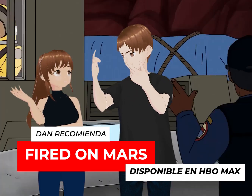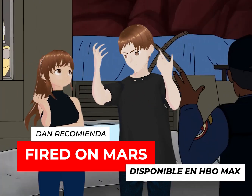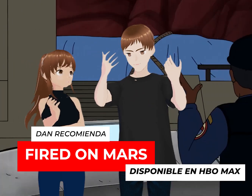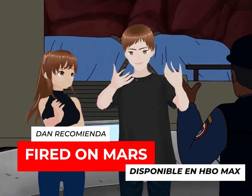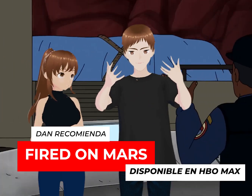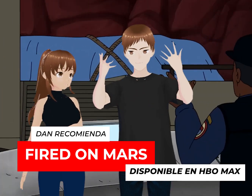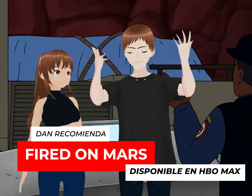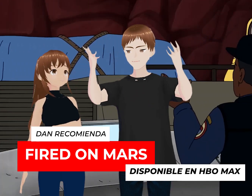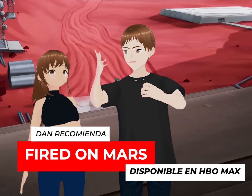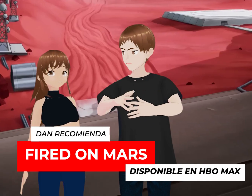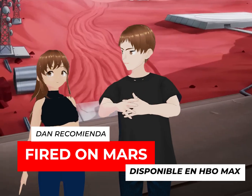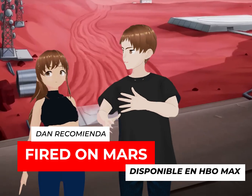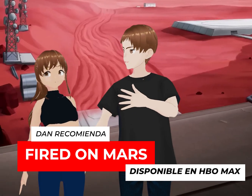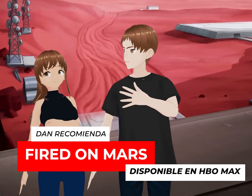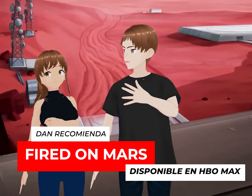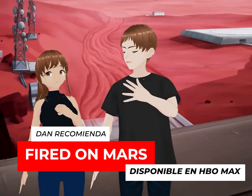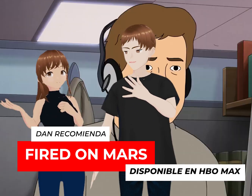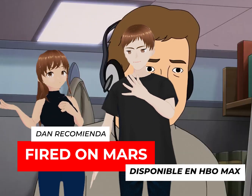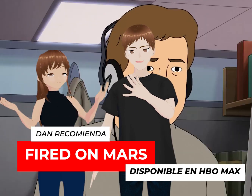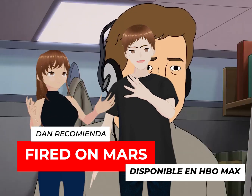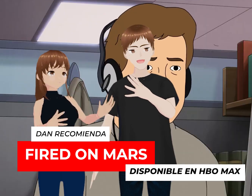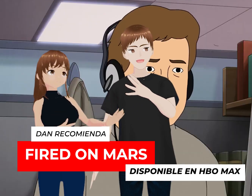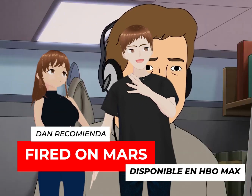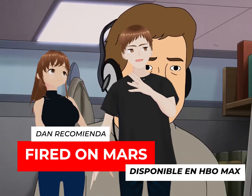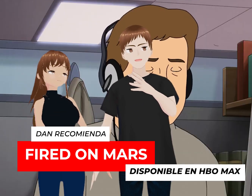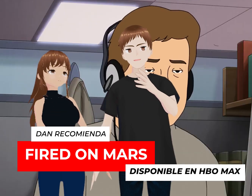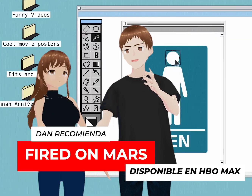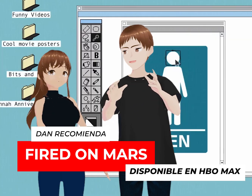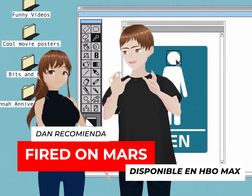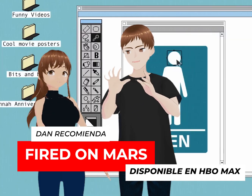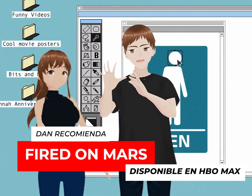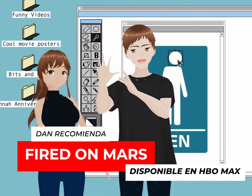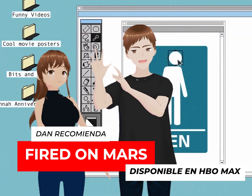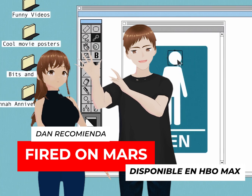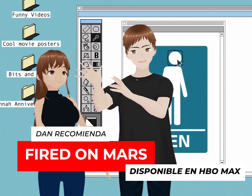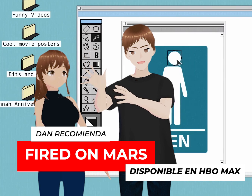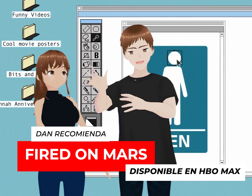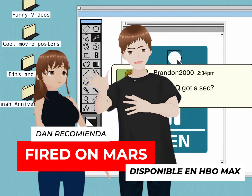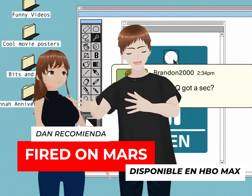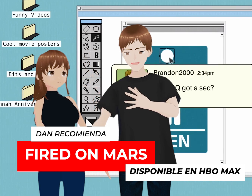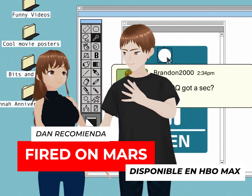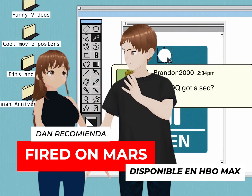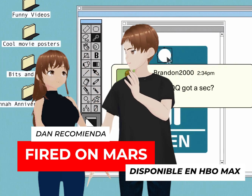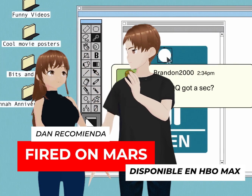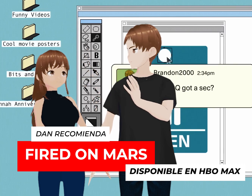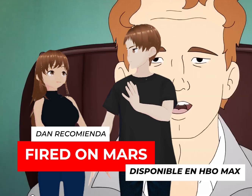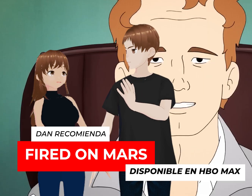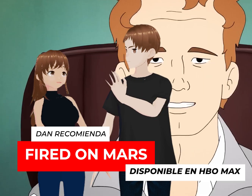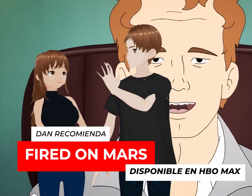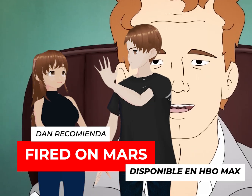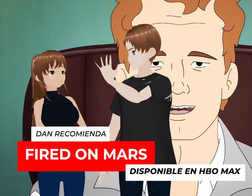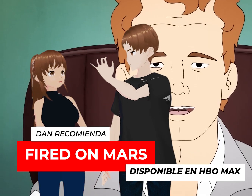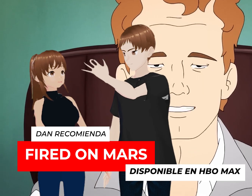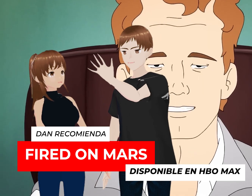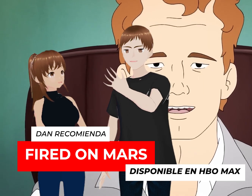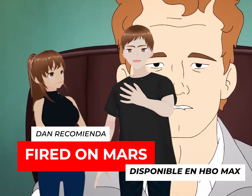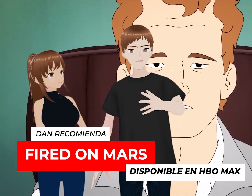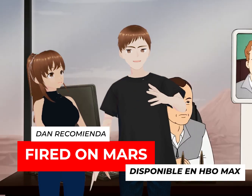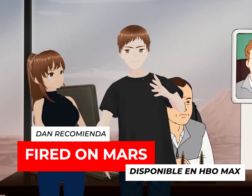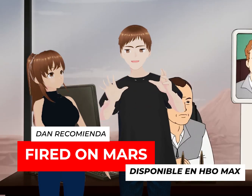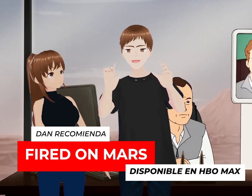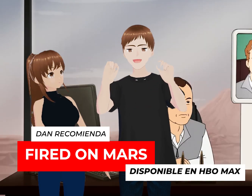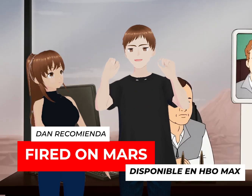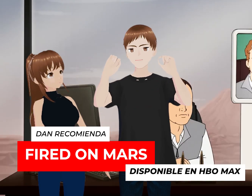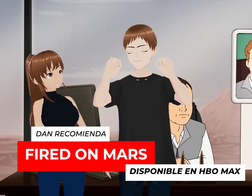invirtieron para tener sus bases allá. Y resulta que ya ha habido algunas camadas de humanos que han estado yéndose para allá. Nuestro